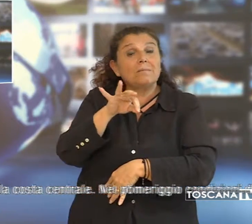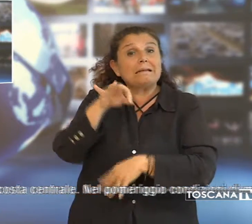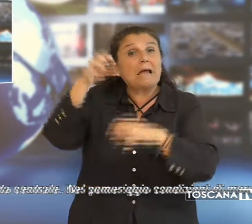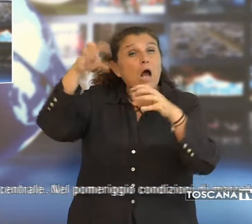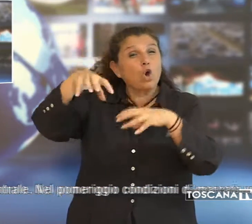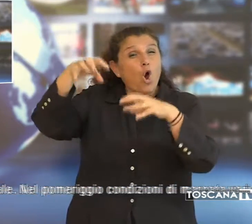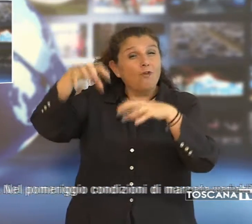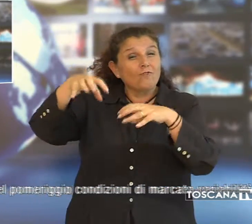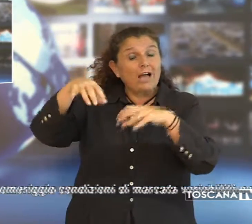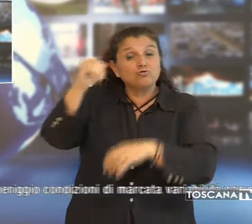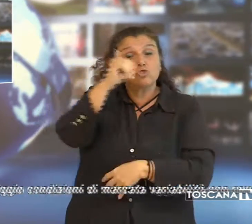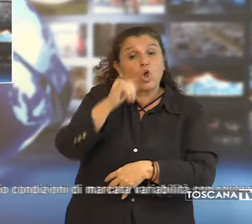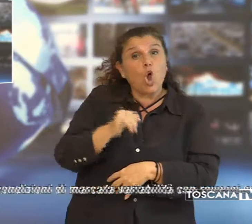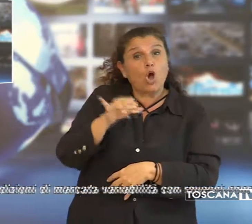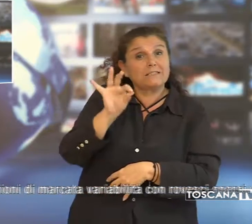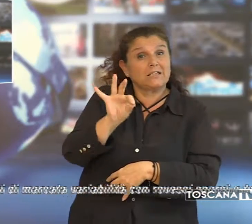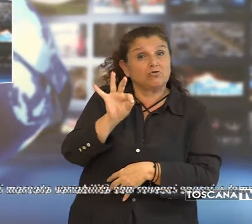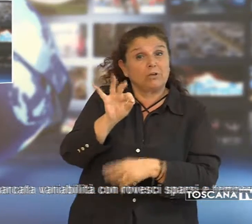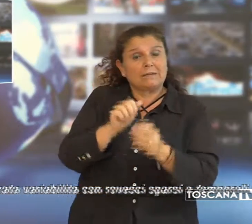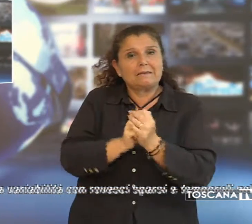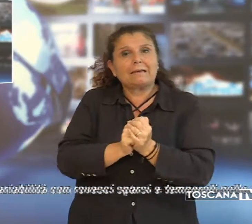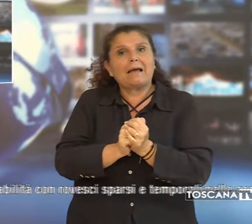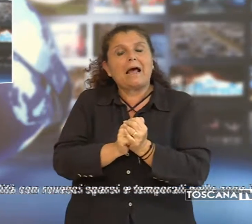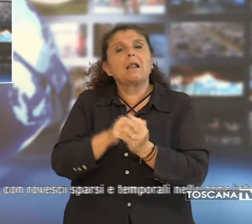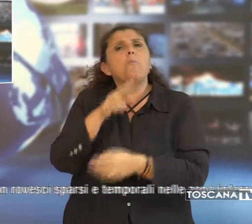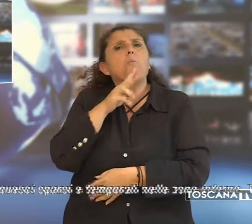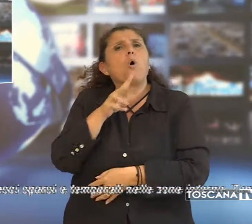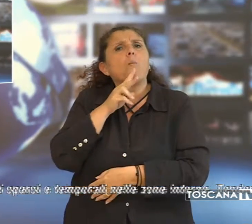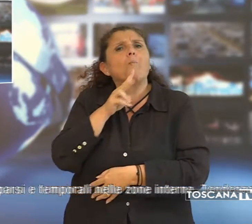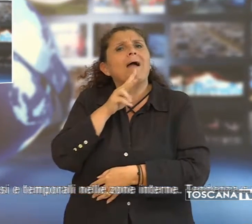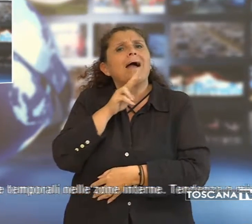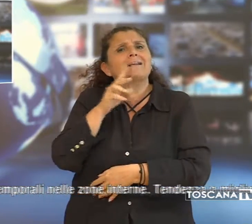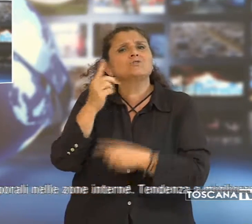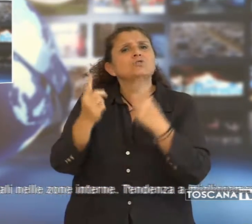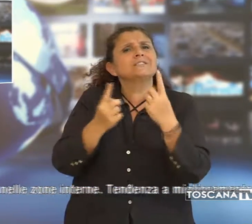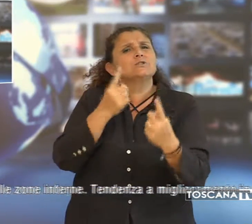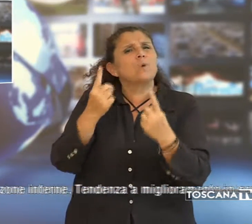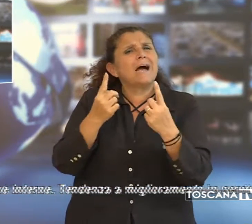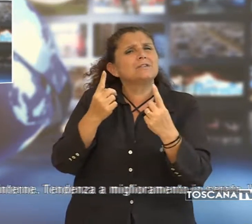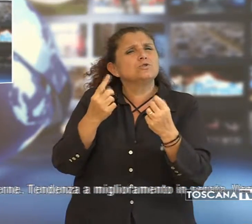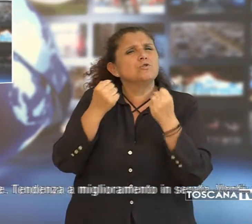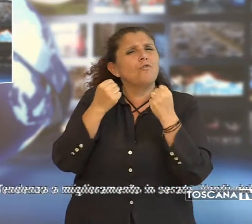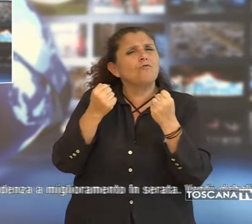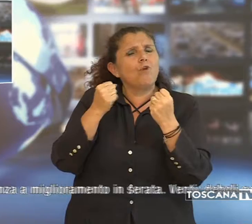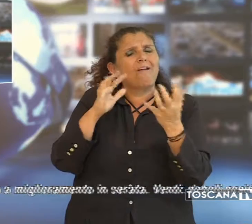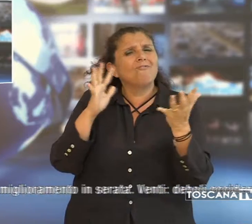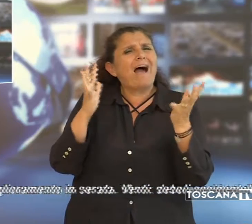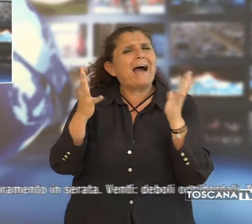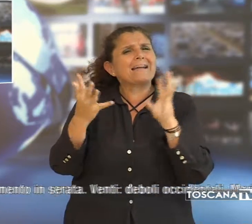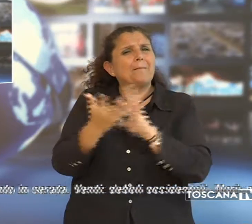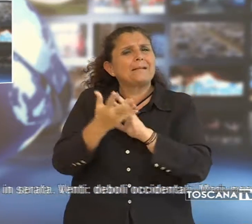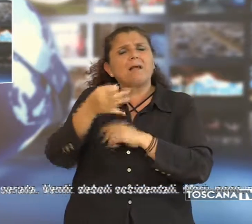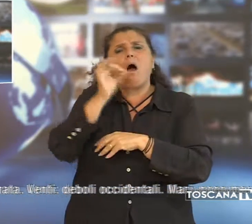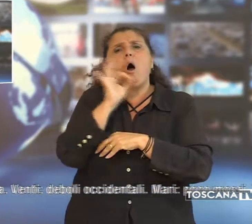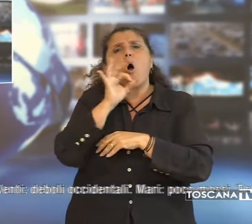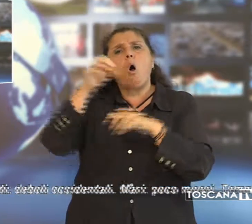rovesci sulla costa centrale. Nel pomeriggio condizioni di marcata variabilità con rovesci